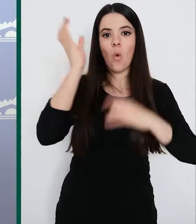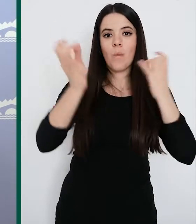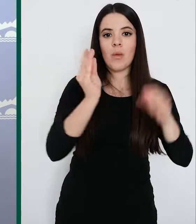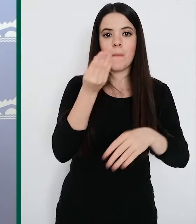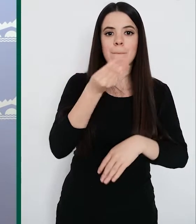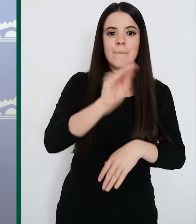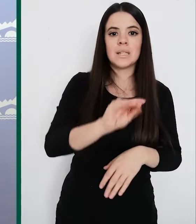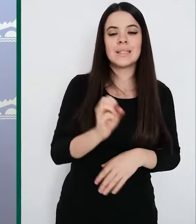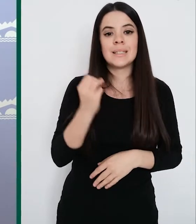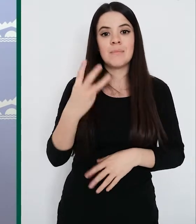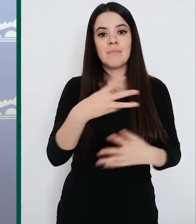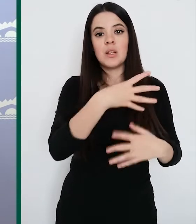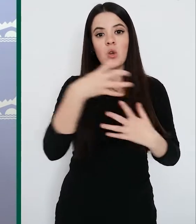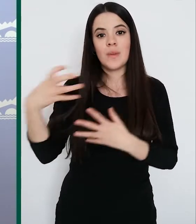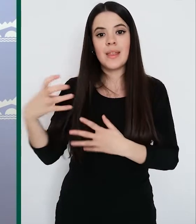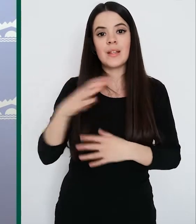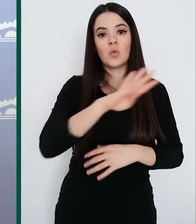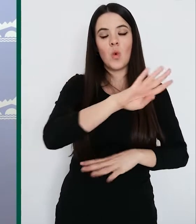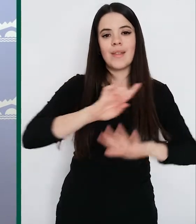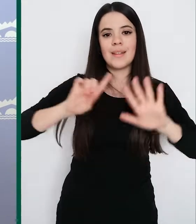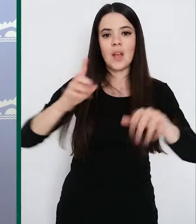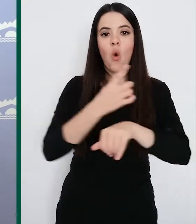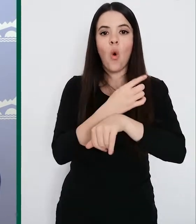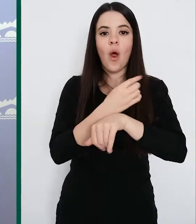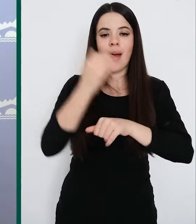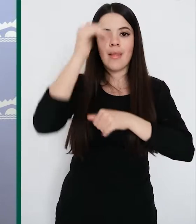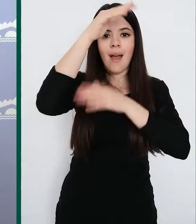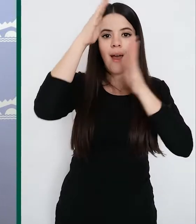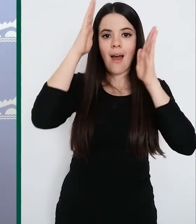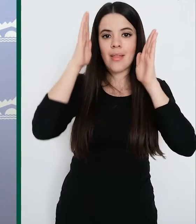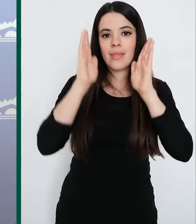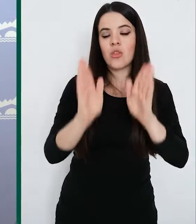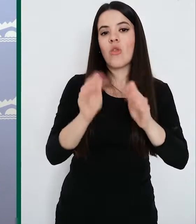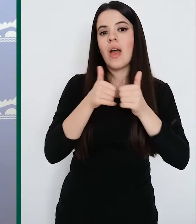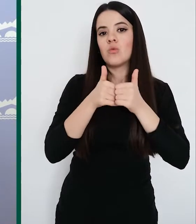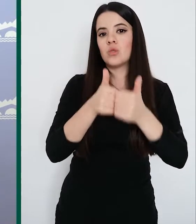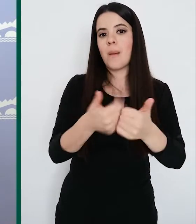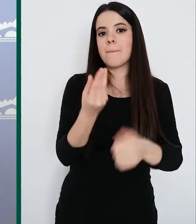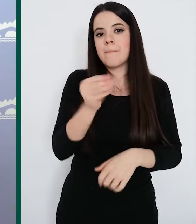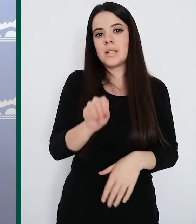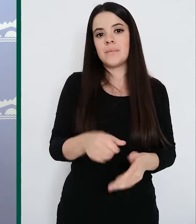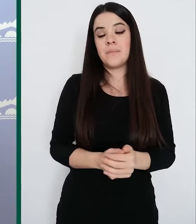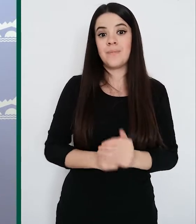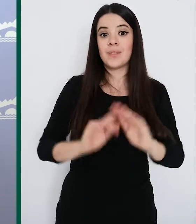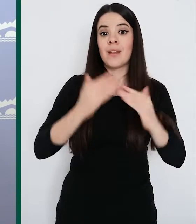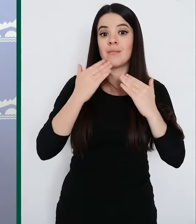.946 horas de atención por parte de auxiliares. Estas seis residencias reforzadas